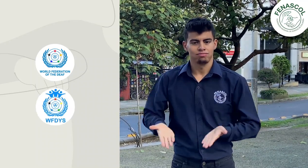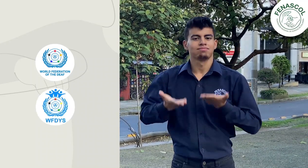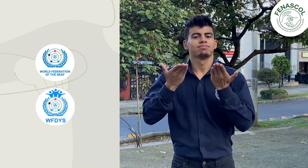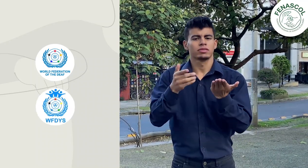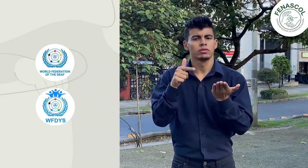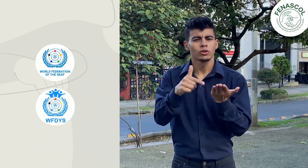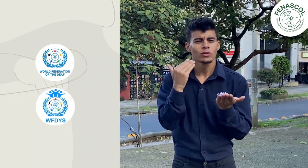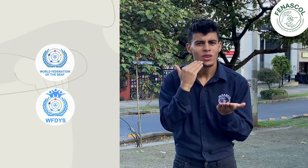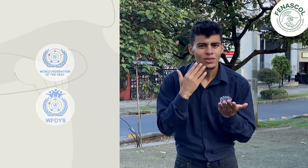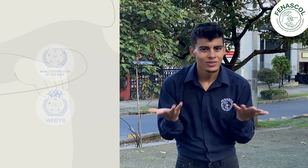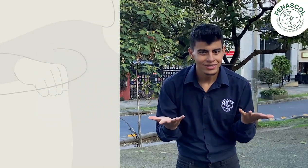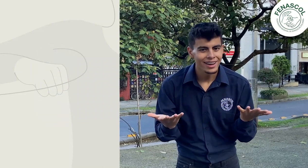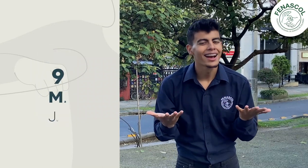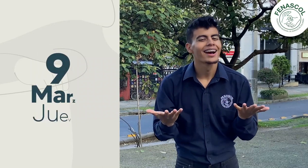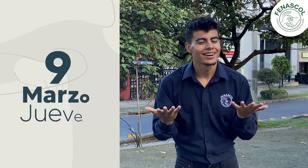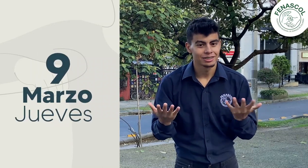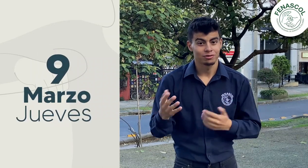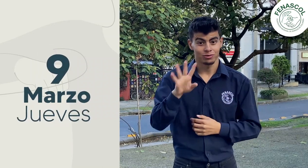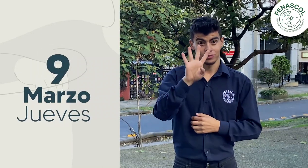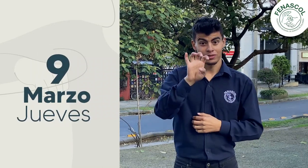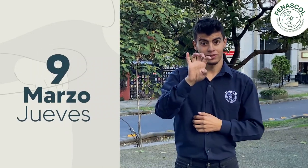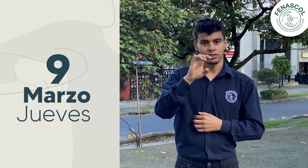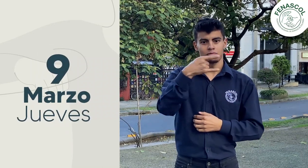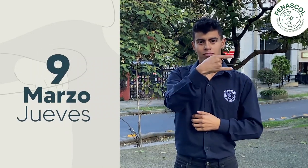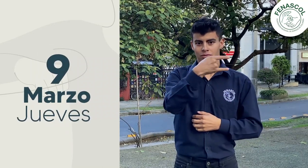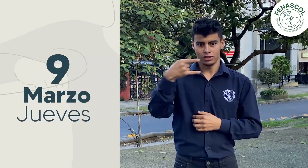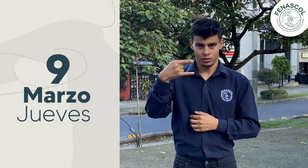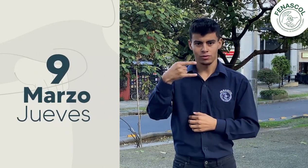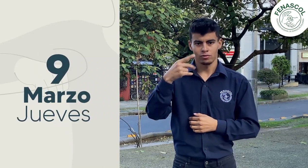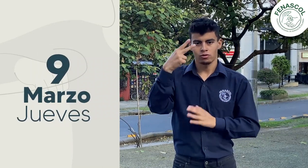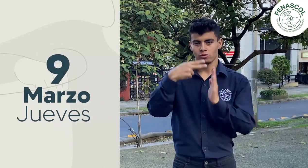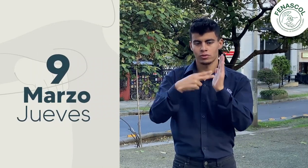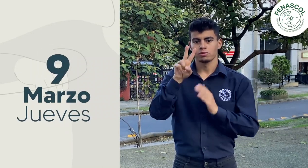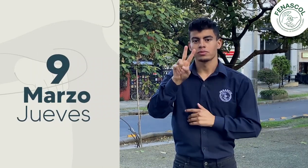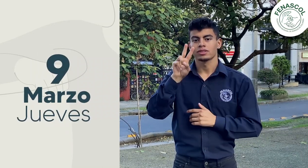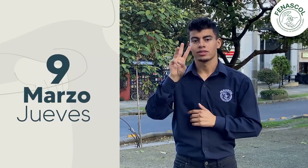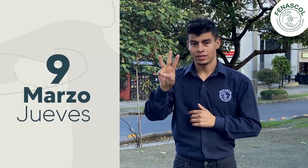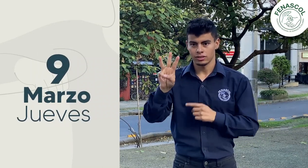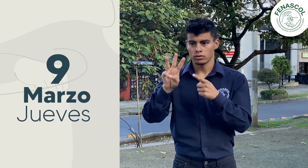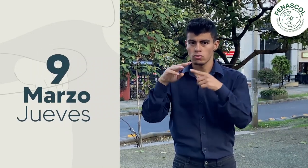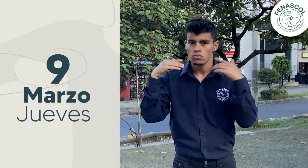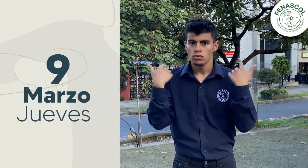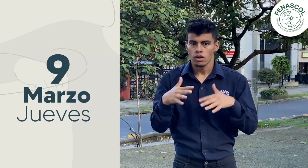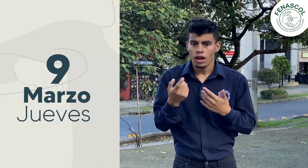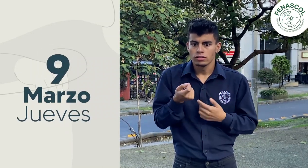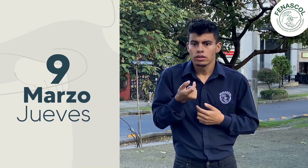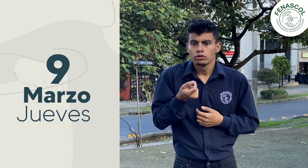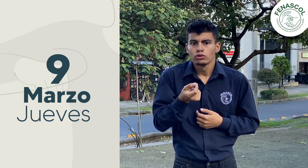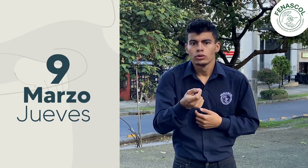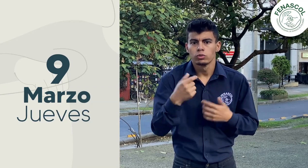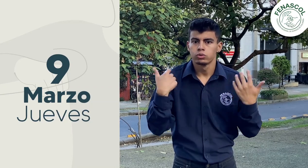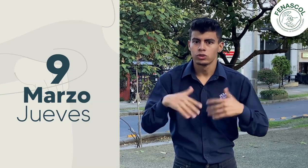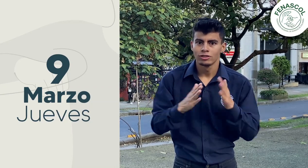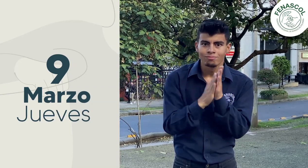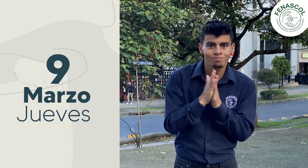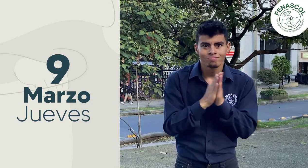día jueves 9 de marzo del año 2023. ¡Uy! Ya casi se llega el día. Ven y